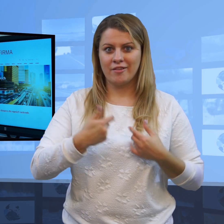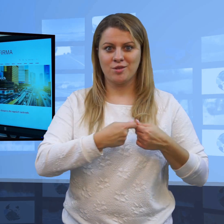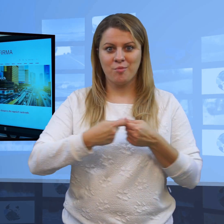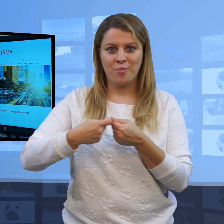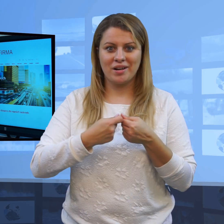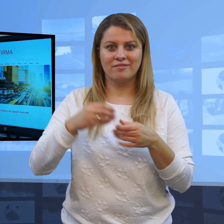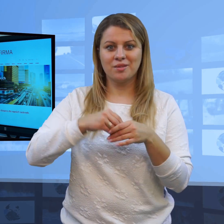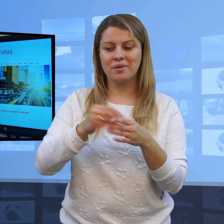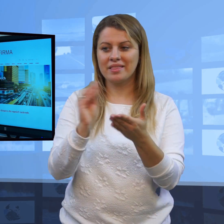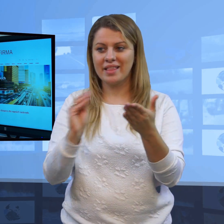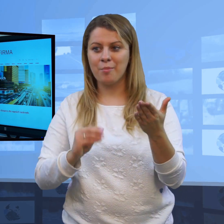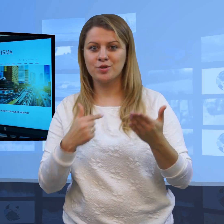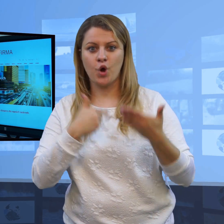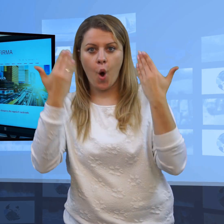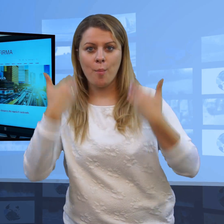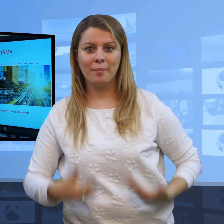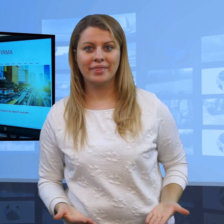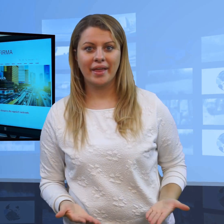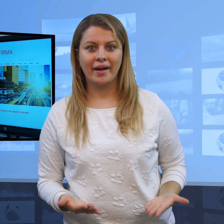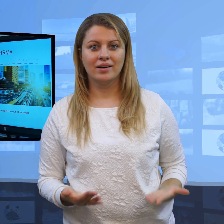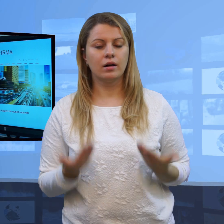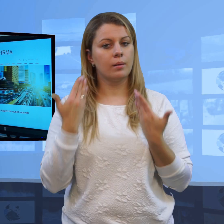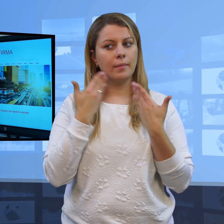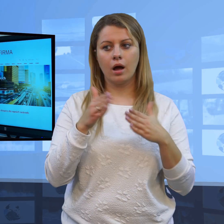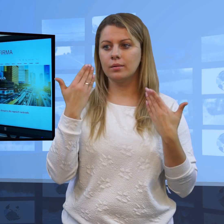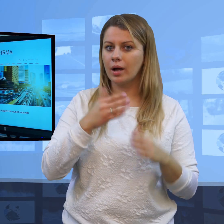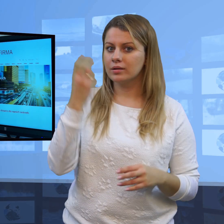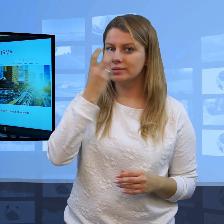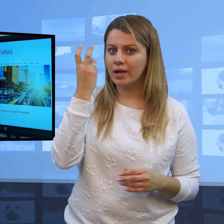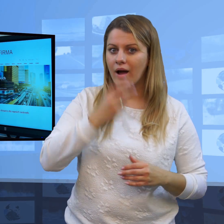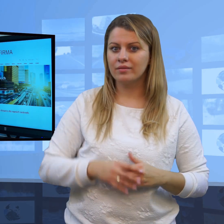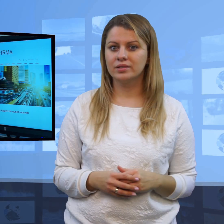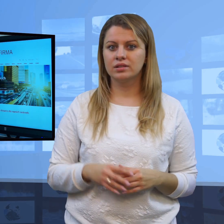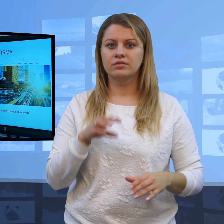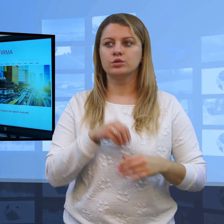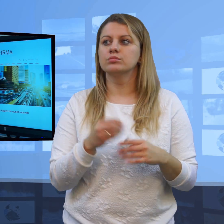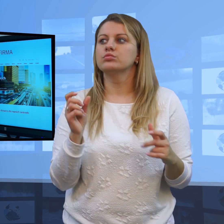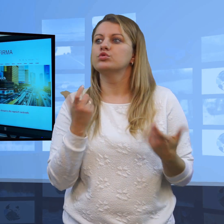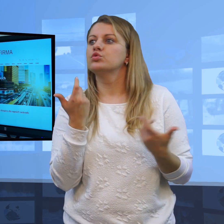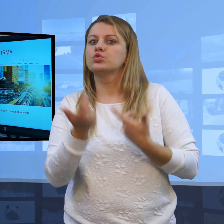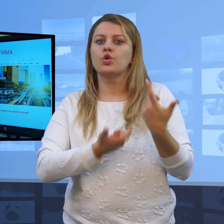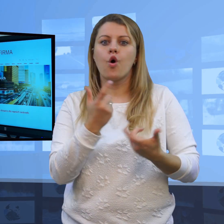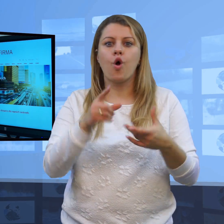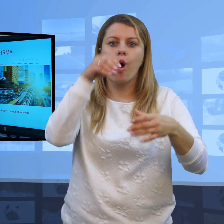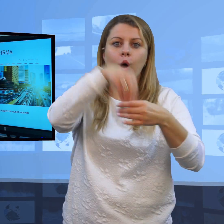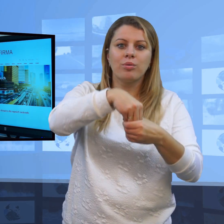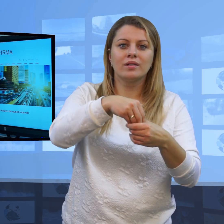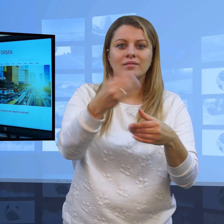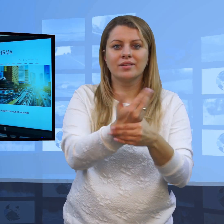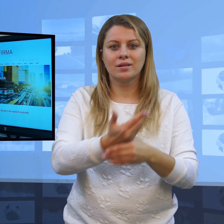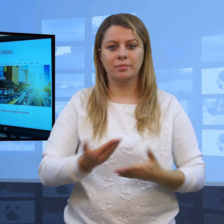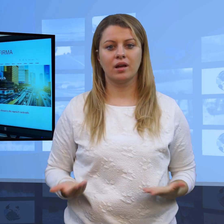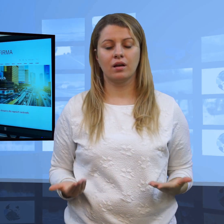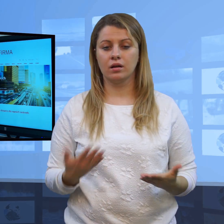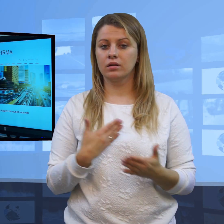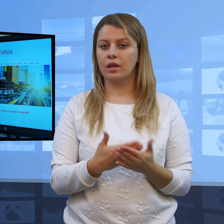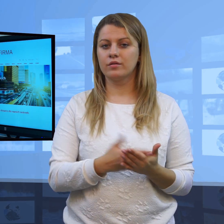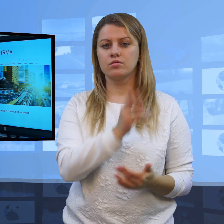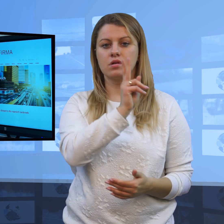Choćby po to, żeby dziennikarze nie pisali o nim źle, bo nie mogą dowiedzieć się o jakichś ważnych rzeczach. Więc